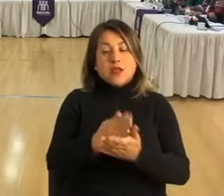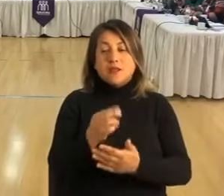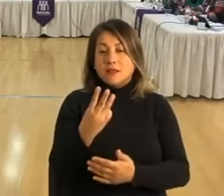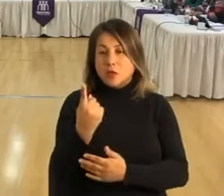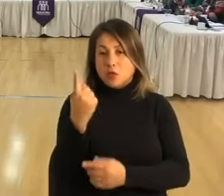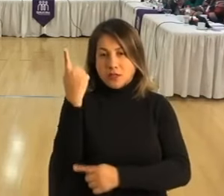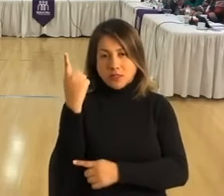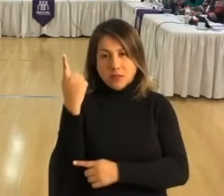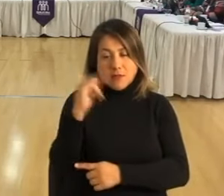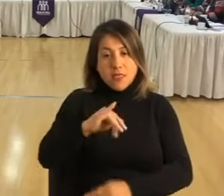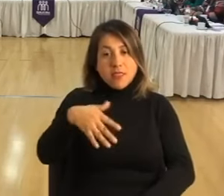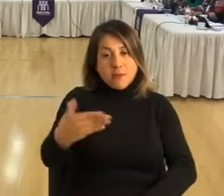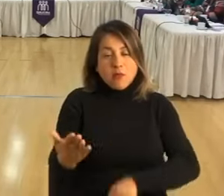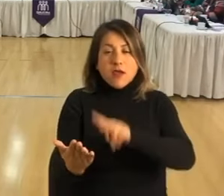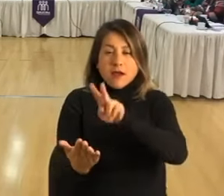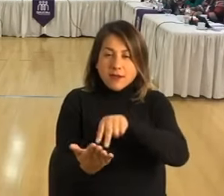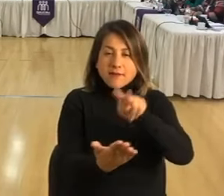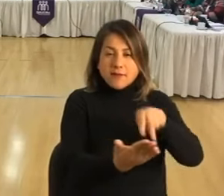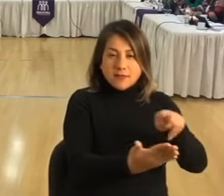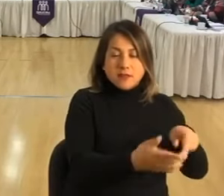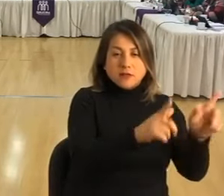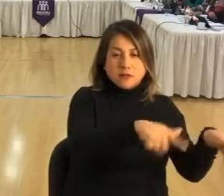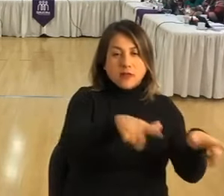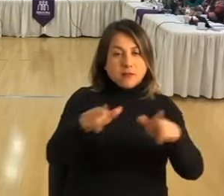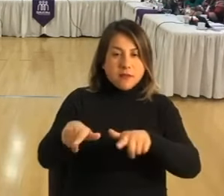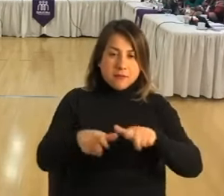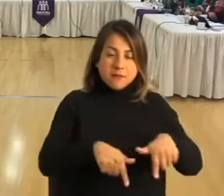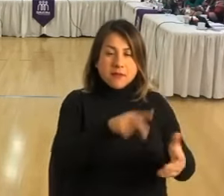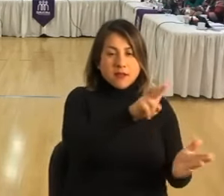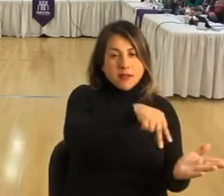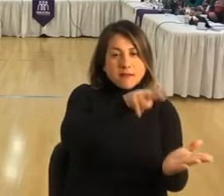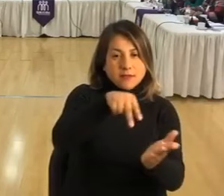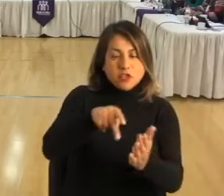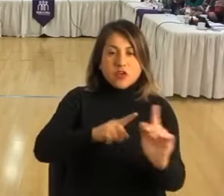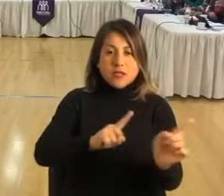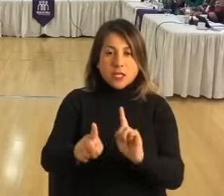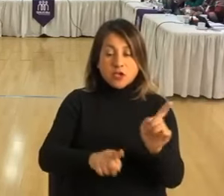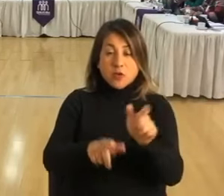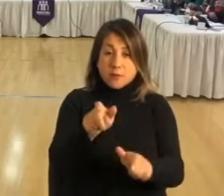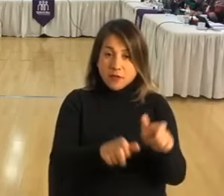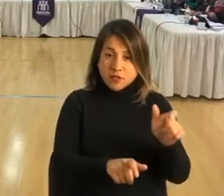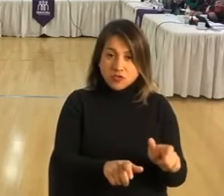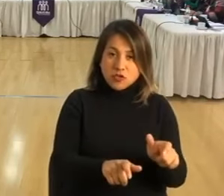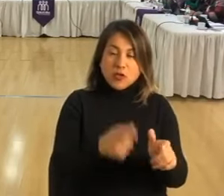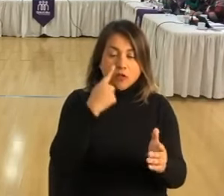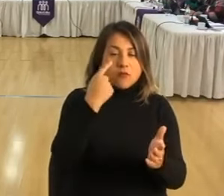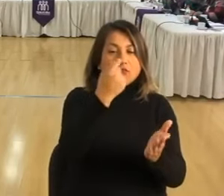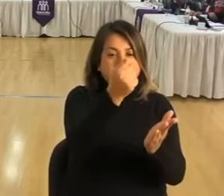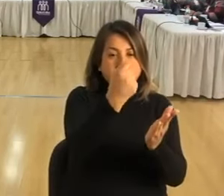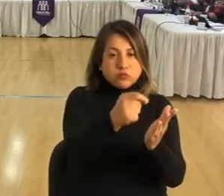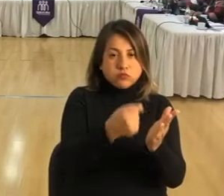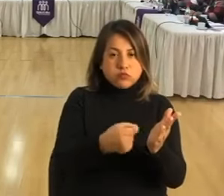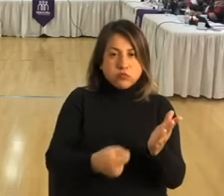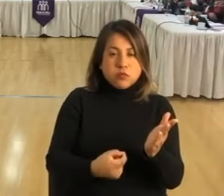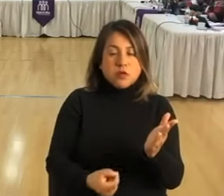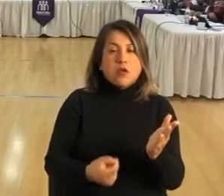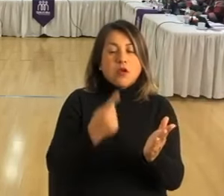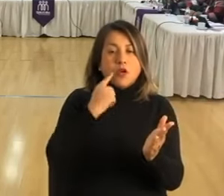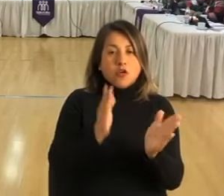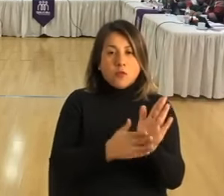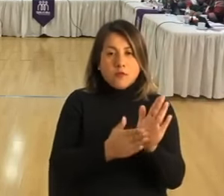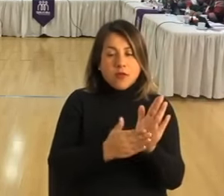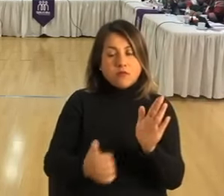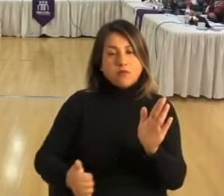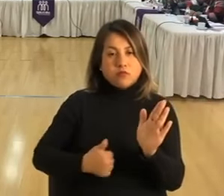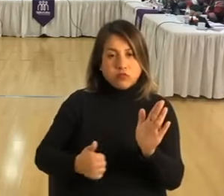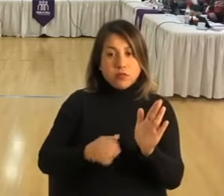Pero después debe de revisarse por parte de la dirección pertinente que esto es de gestión de las personas y ella debe comprobar la legalidad del mismo. Y